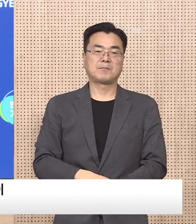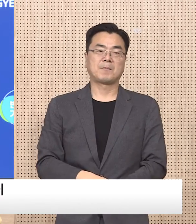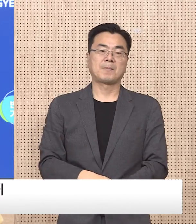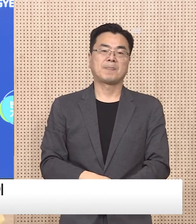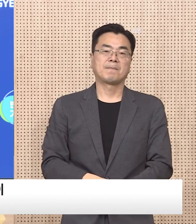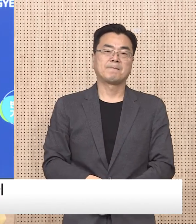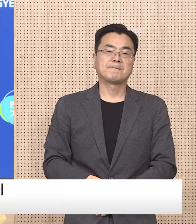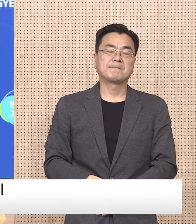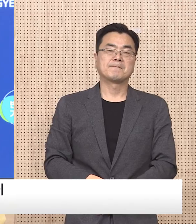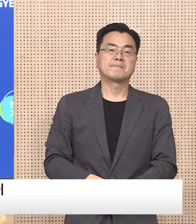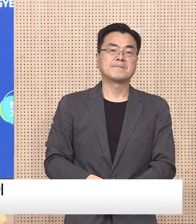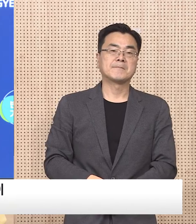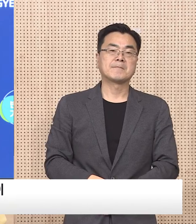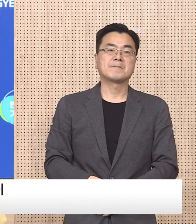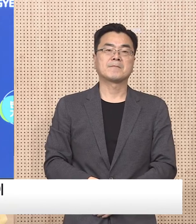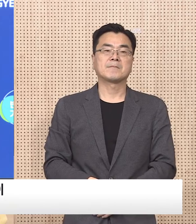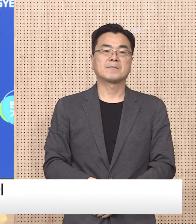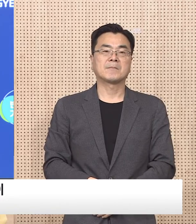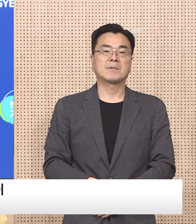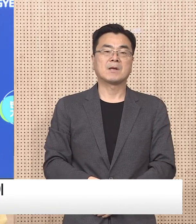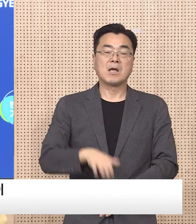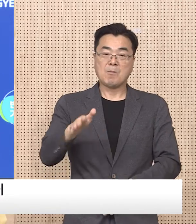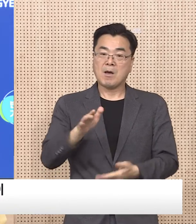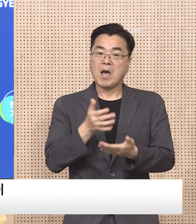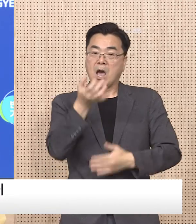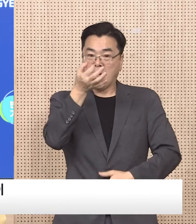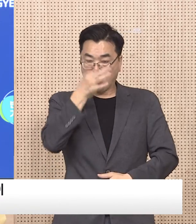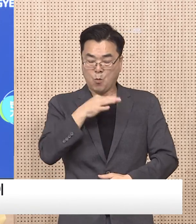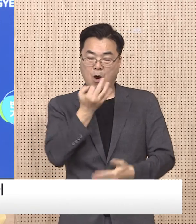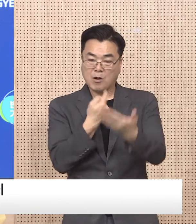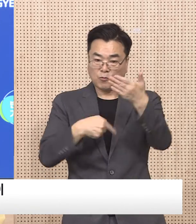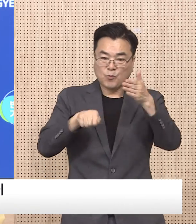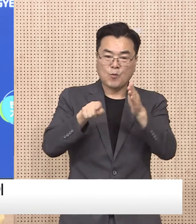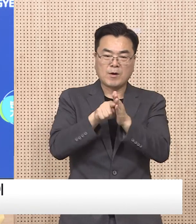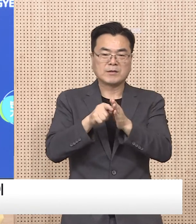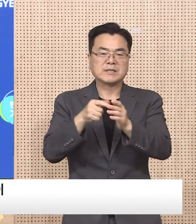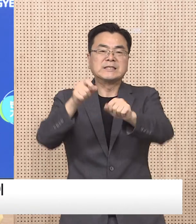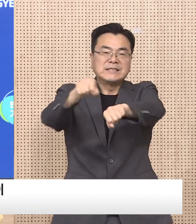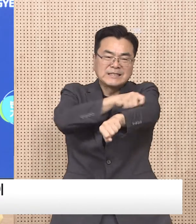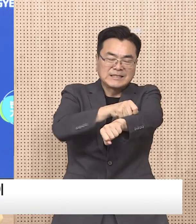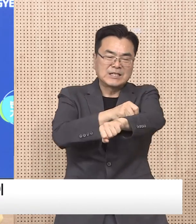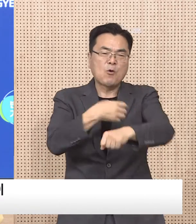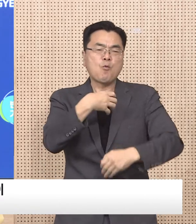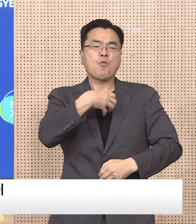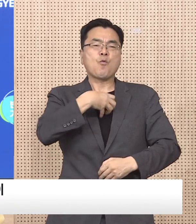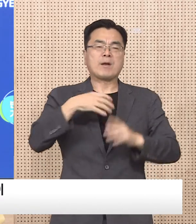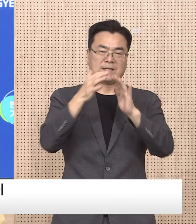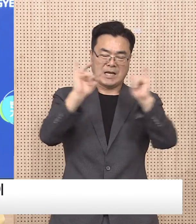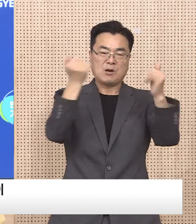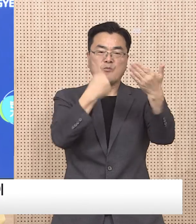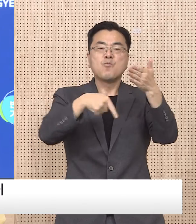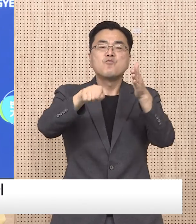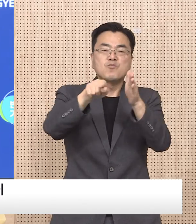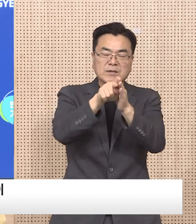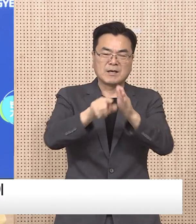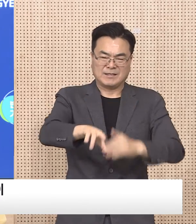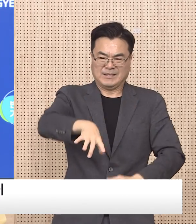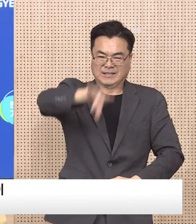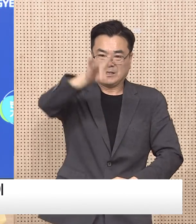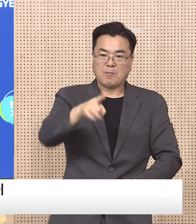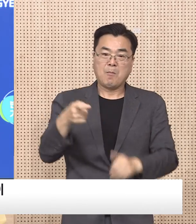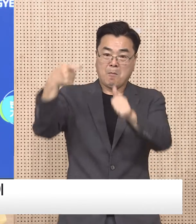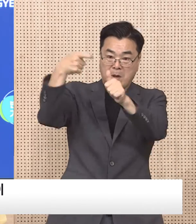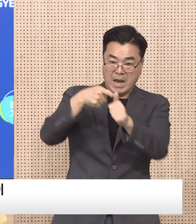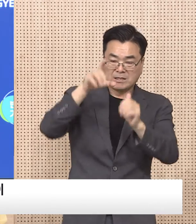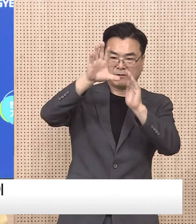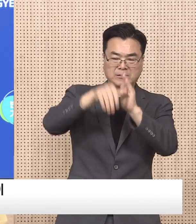팍스로비드는 치명률을 절반으로 줄여주는 효과적인 대응수단으로 특히 고위험군 확진자의 경우 확진 초기에 5일